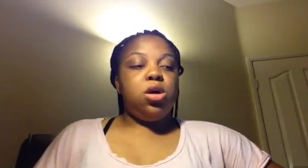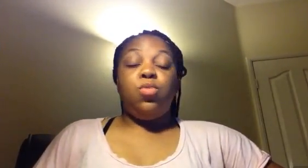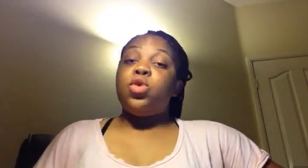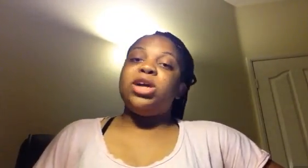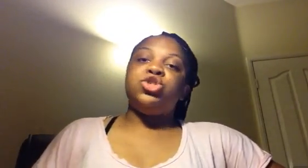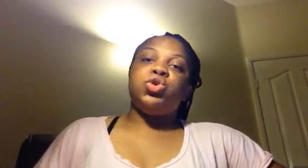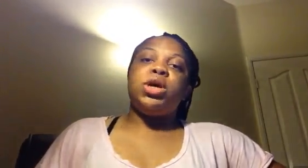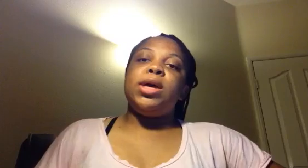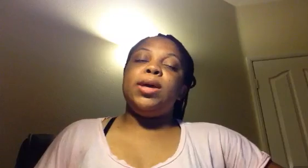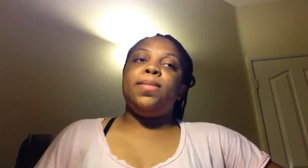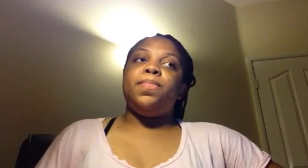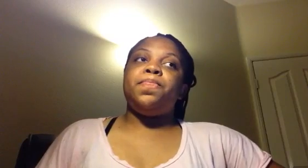Mukanjo et